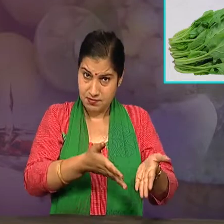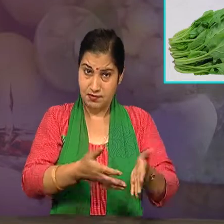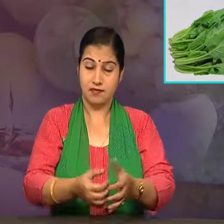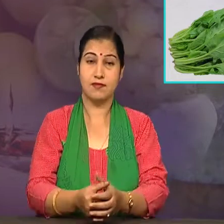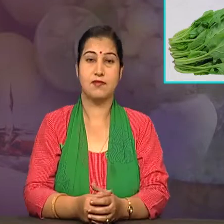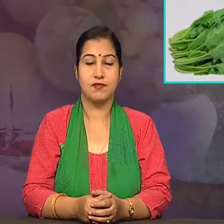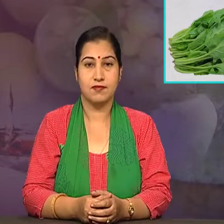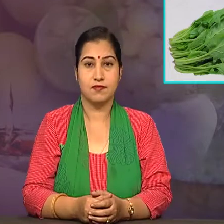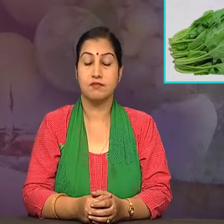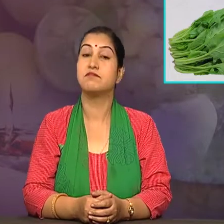जी हाँ